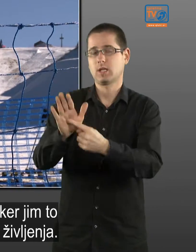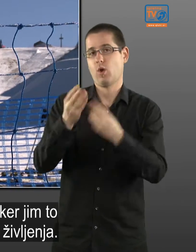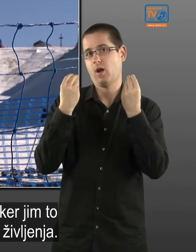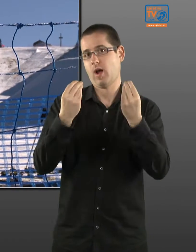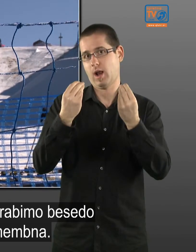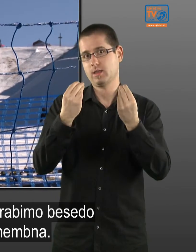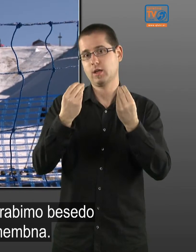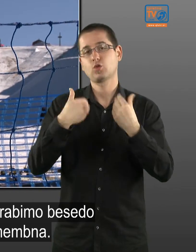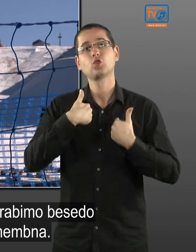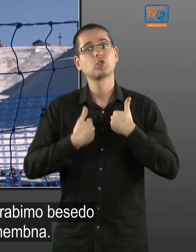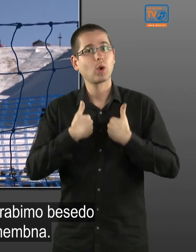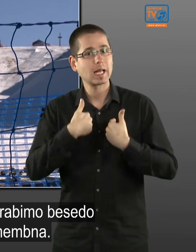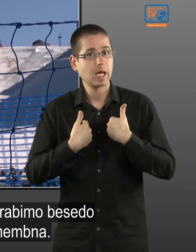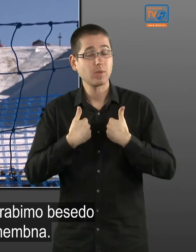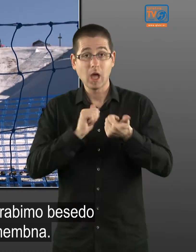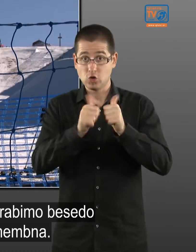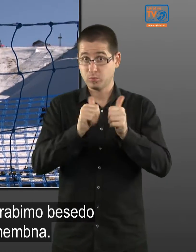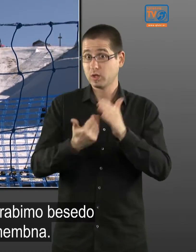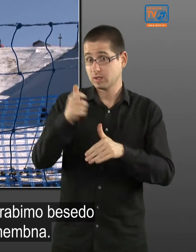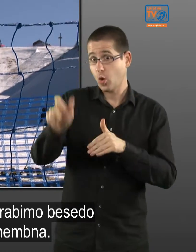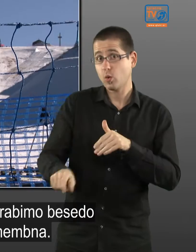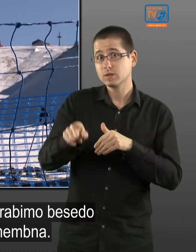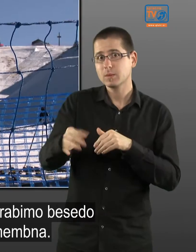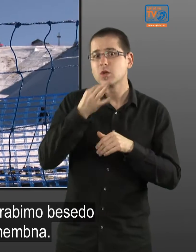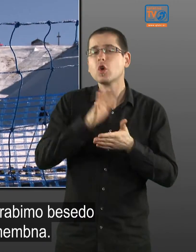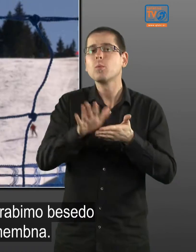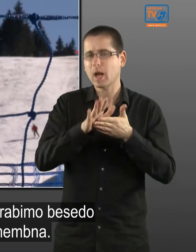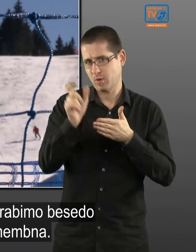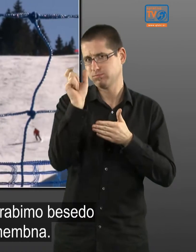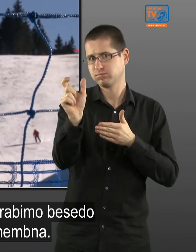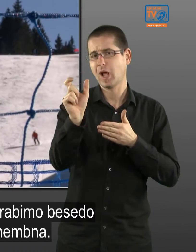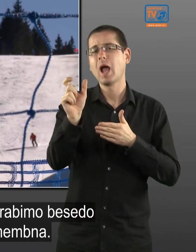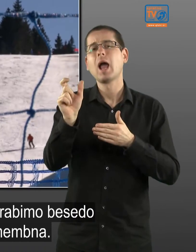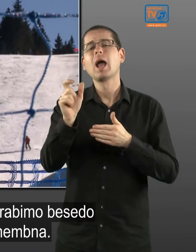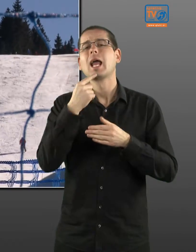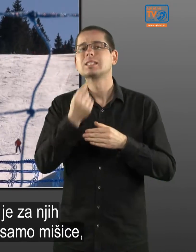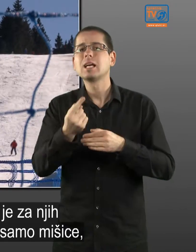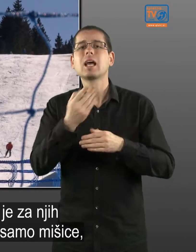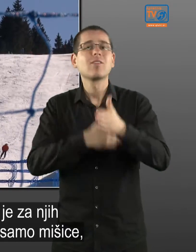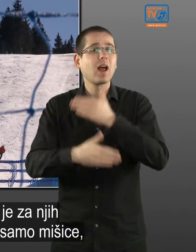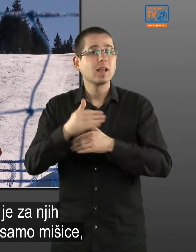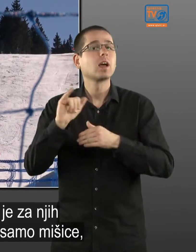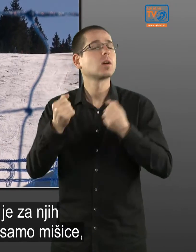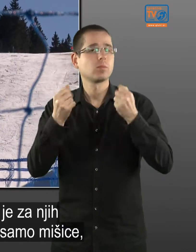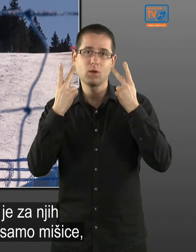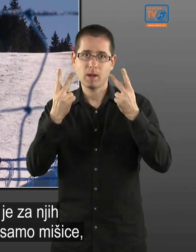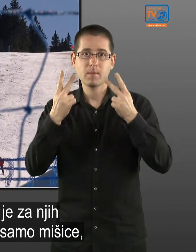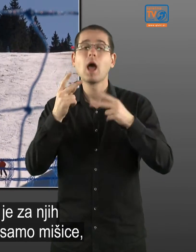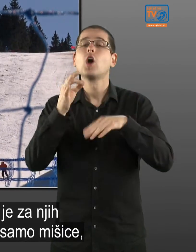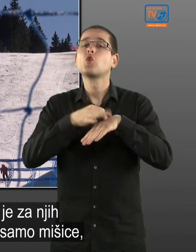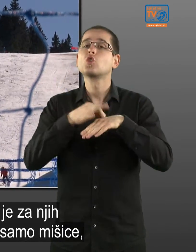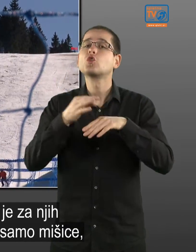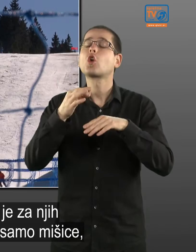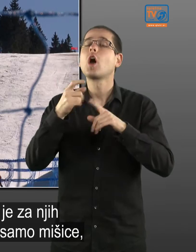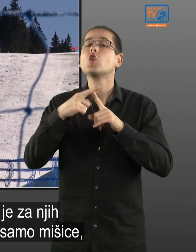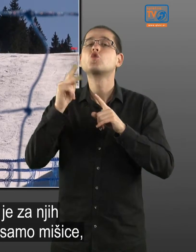Šport je za osebo, če uporabimo izraz invalidna, izrednega pomena. Doktor Turk je rekel, da je za njih obveznost,